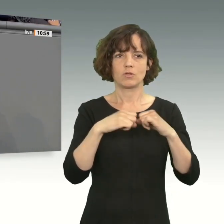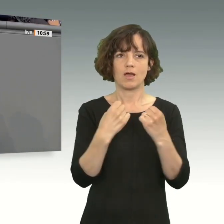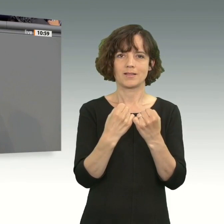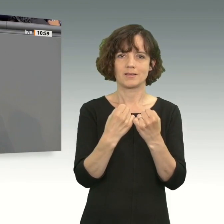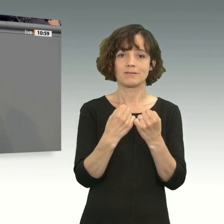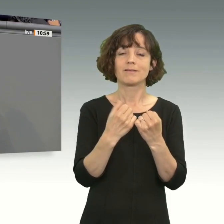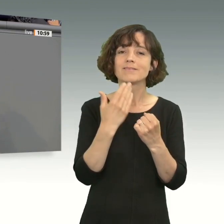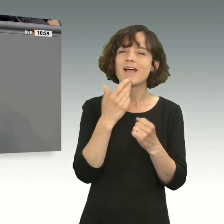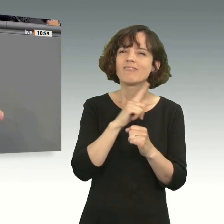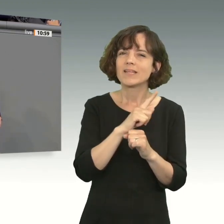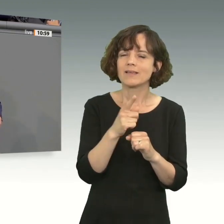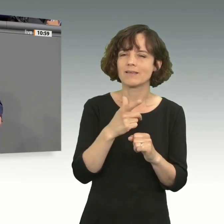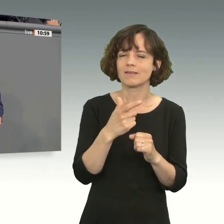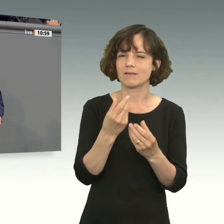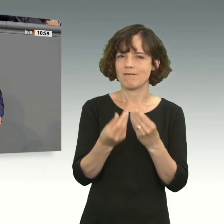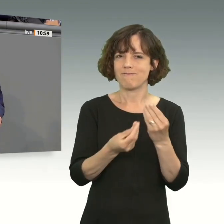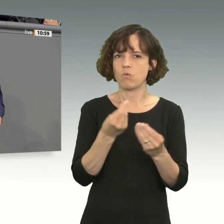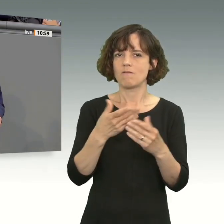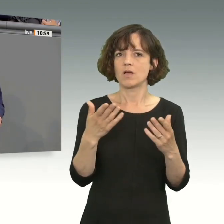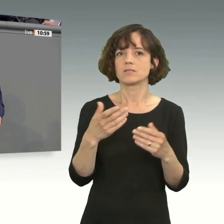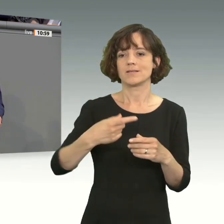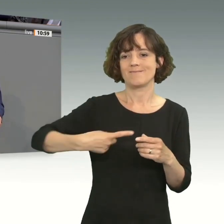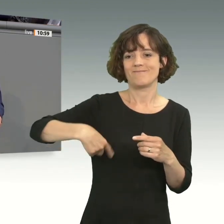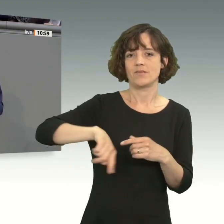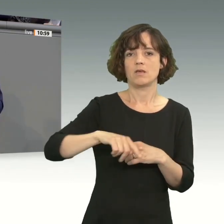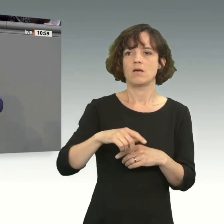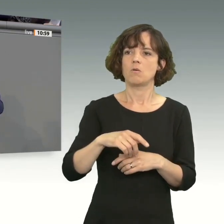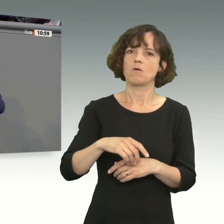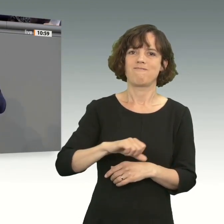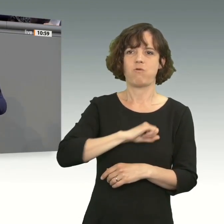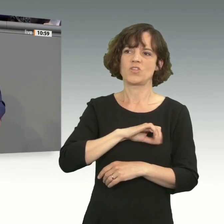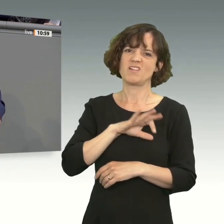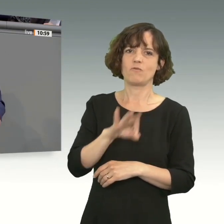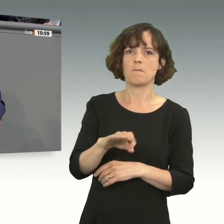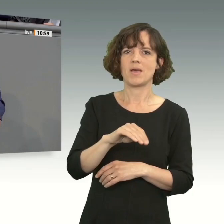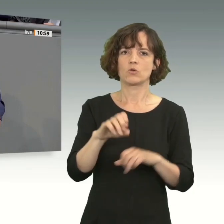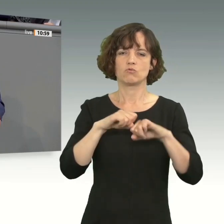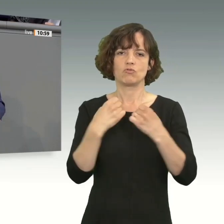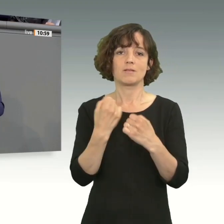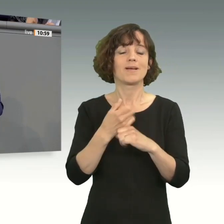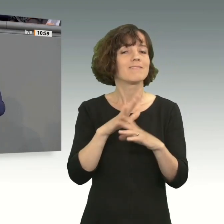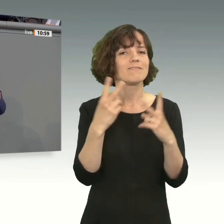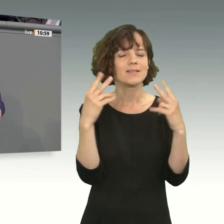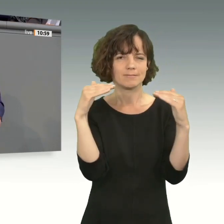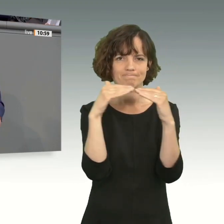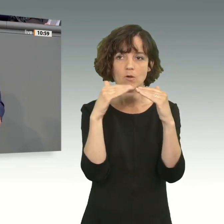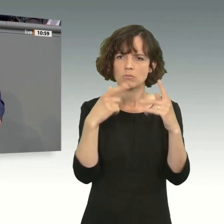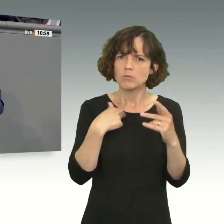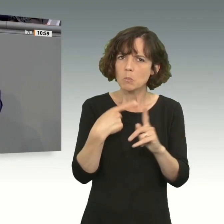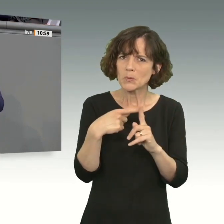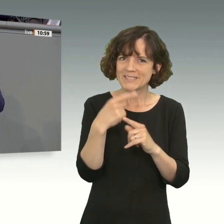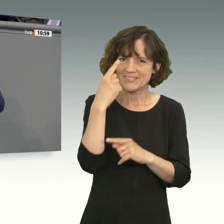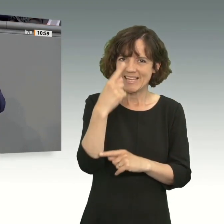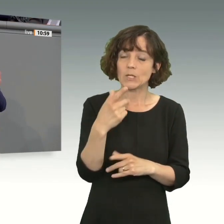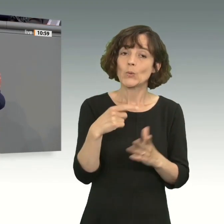das Gefühl entwickeln, dass wir die Mercosur-Staaten übervorteilen. Deshalb muss es auf Augenhöhe passieren. Da bin ich aber auch ganz zuversichtlich, weil